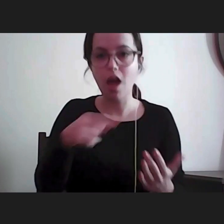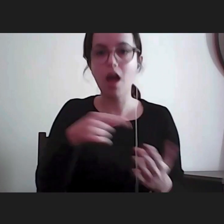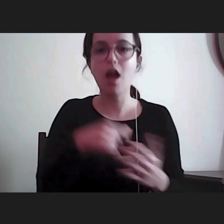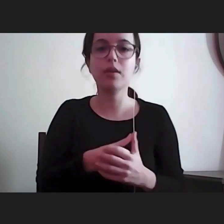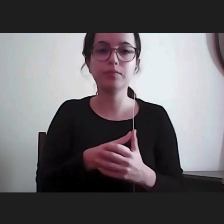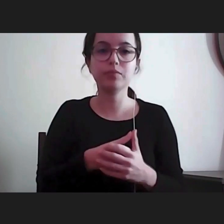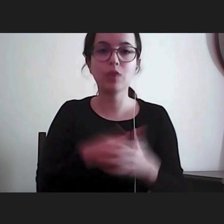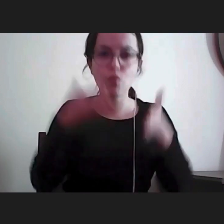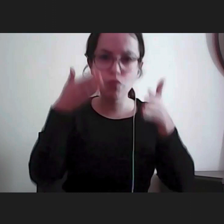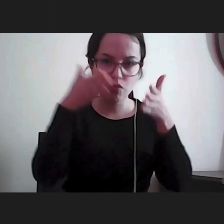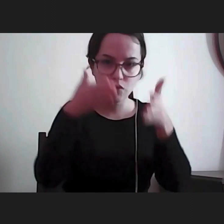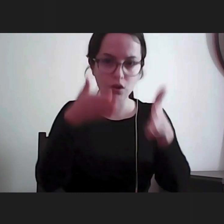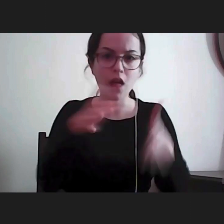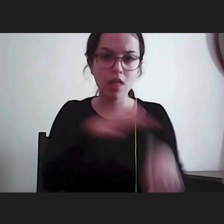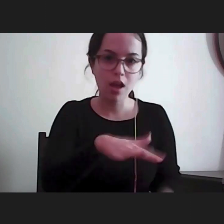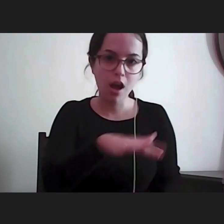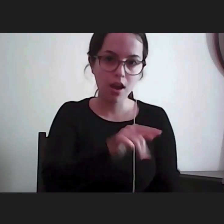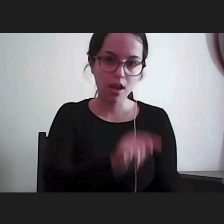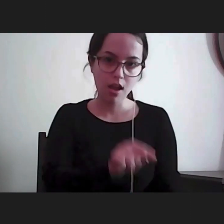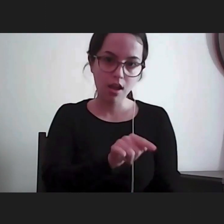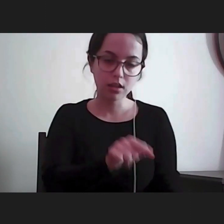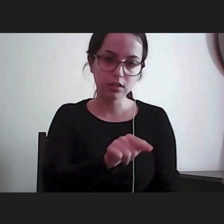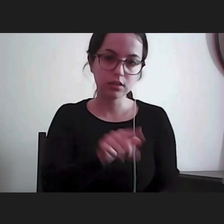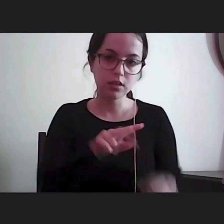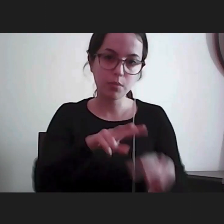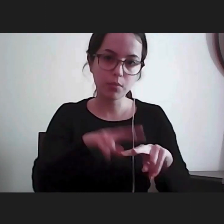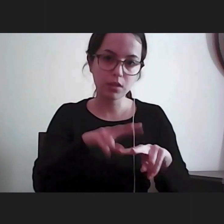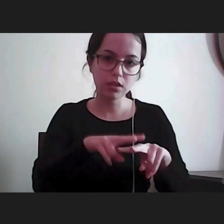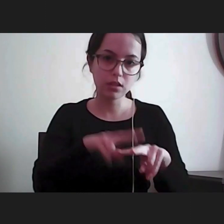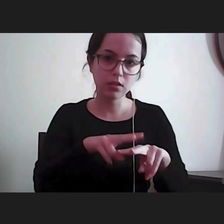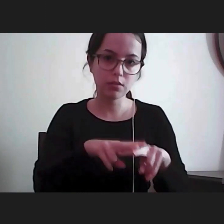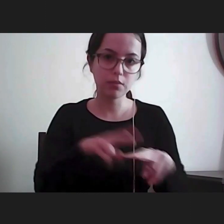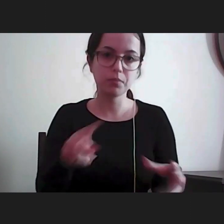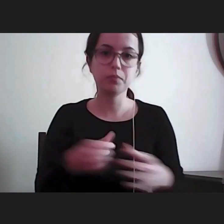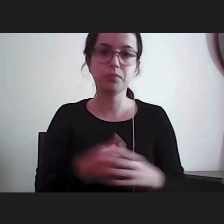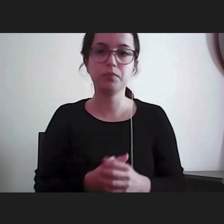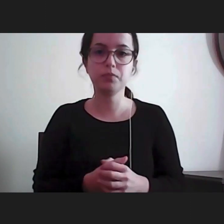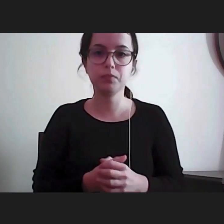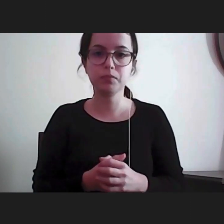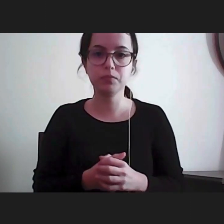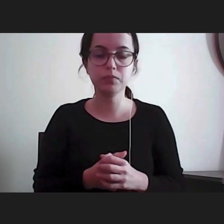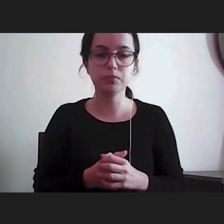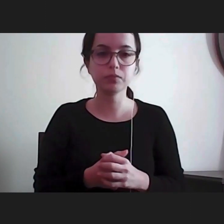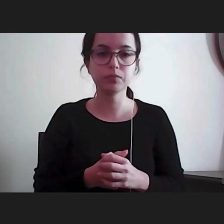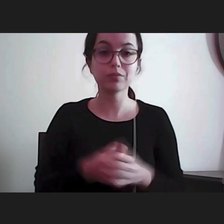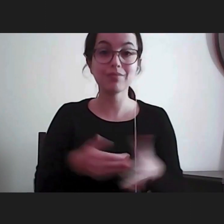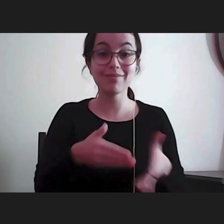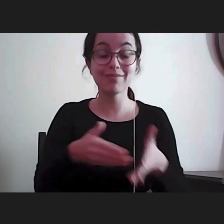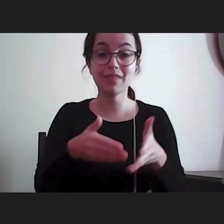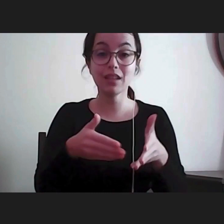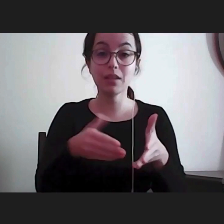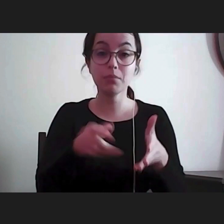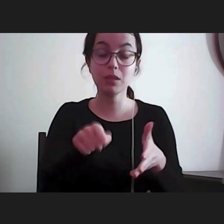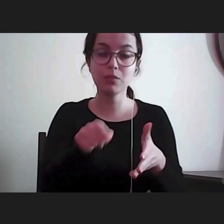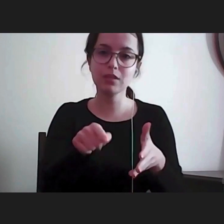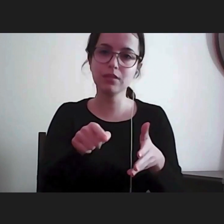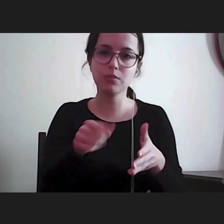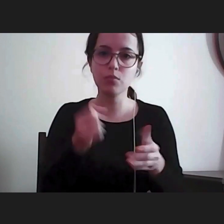dedicação a esta área das prisões. Ora, esse caminho foi sendo feito,